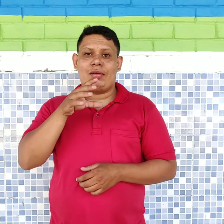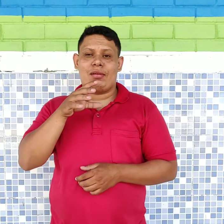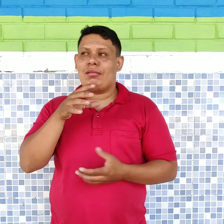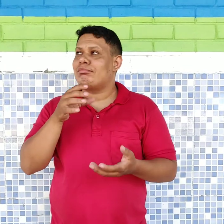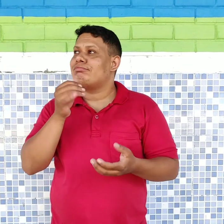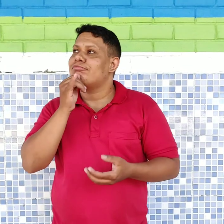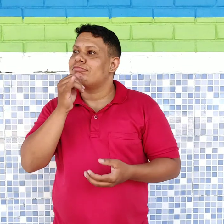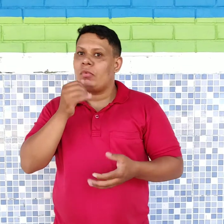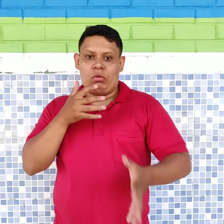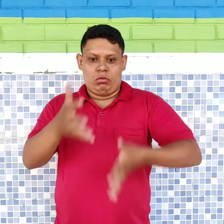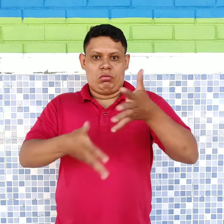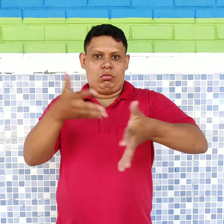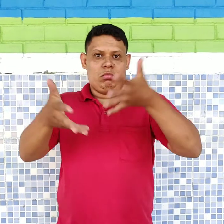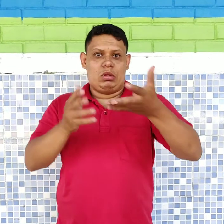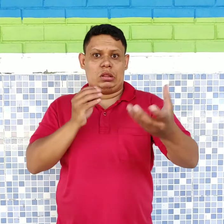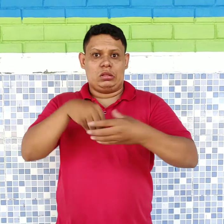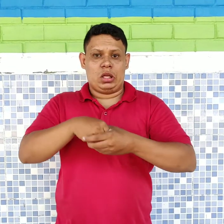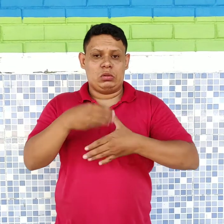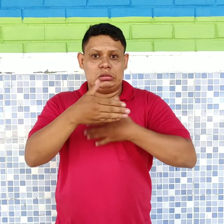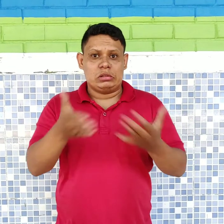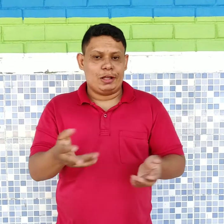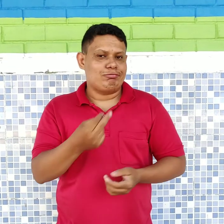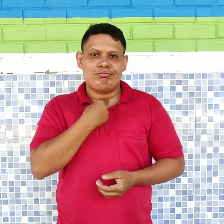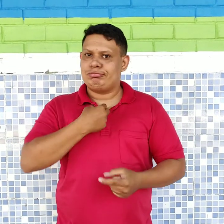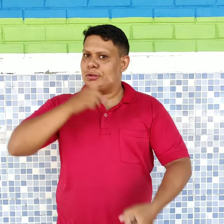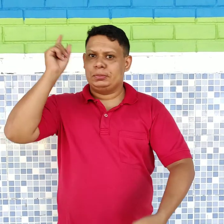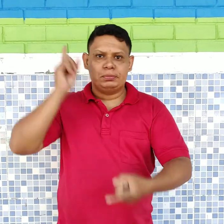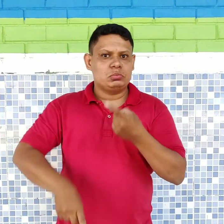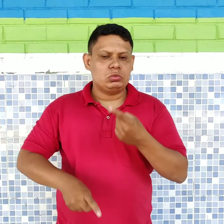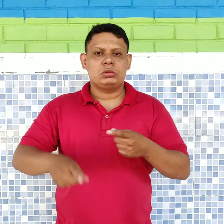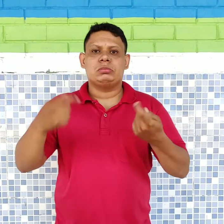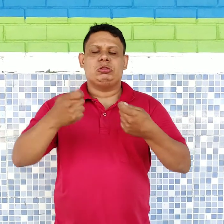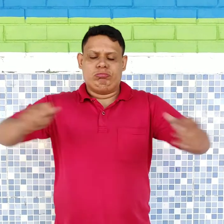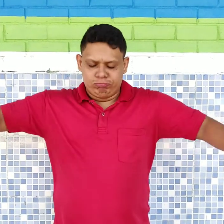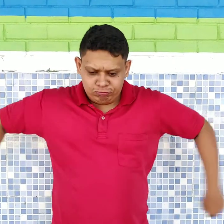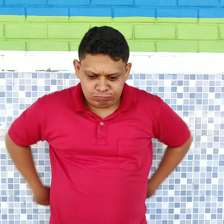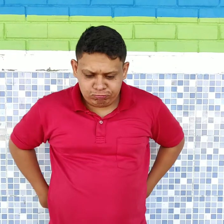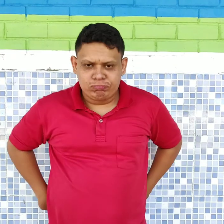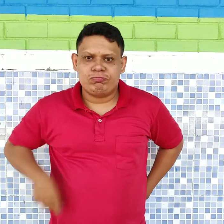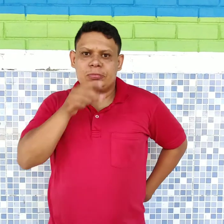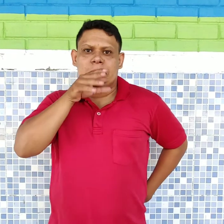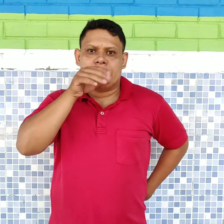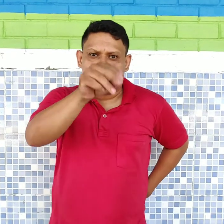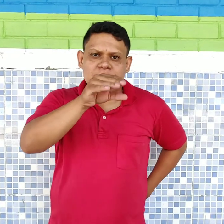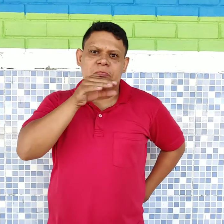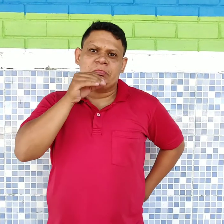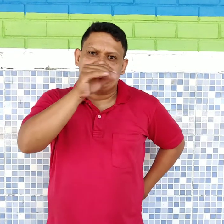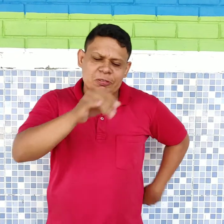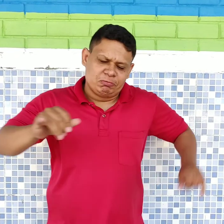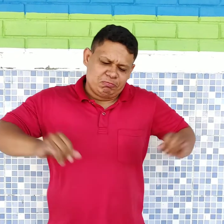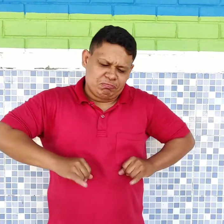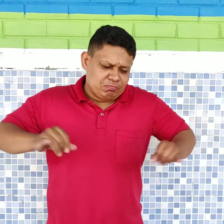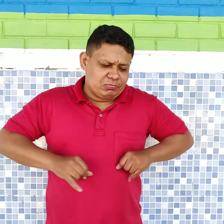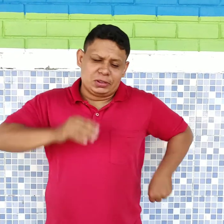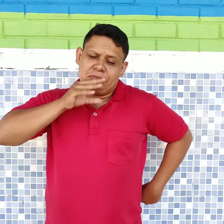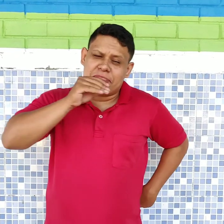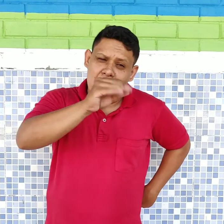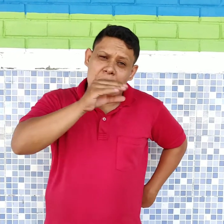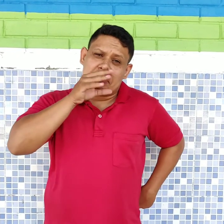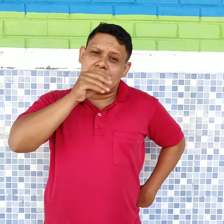não podiam, por exemplo, eles não podiam sinalizar dentro da escola, eram proibidos. Eles ficavam ali com a mão para trás tentando